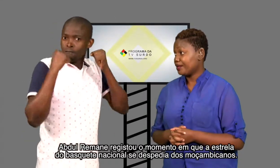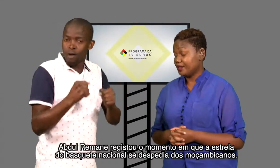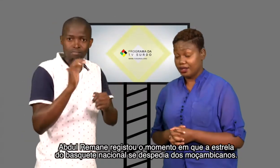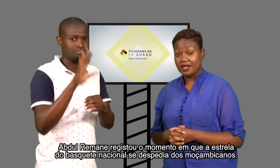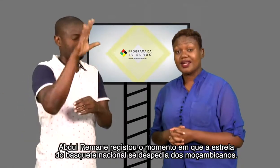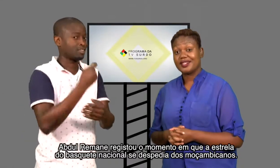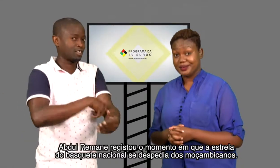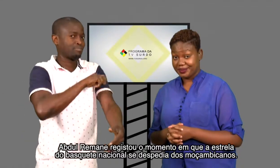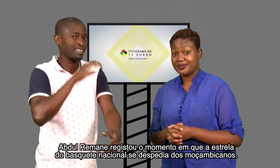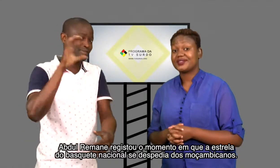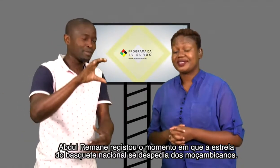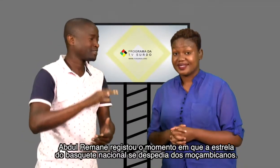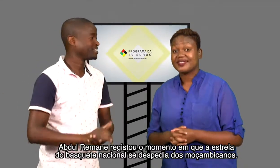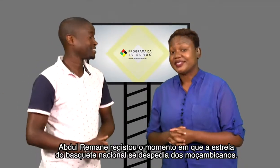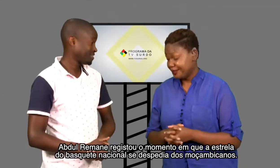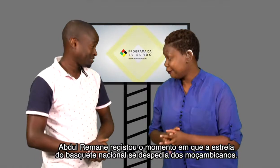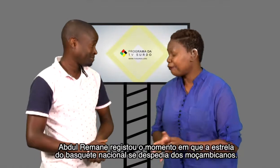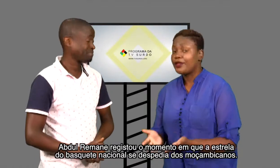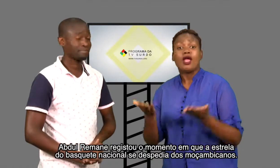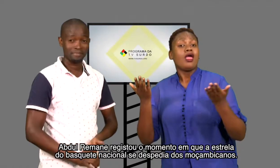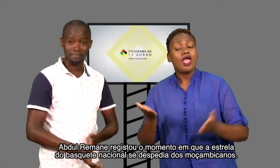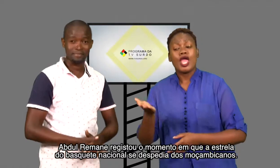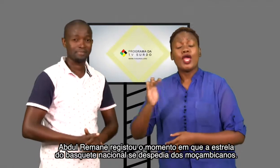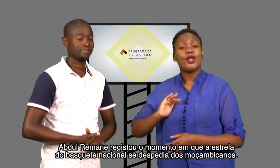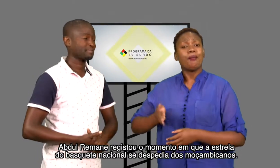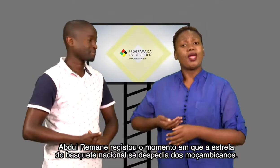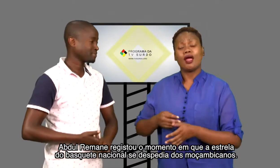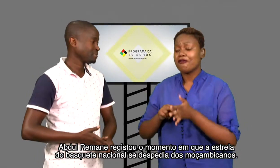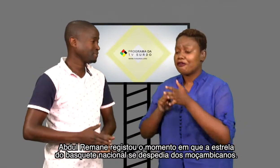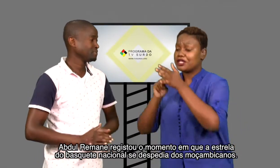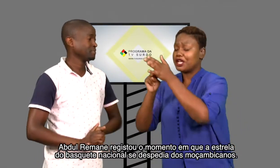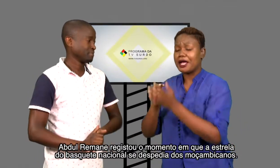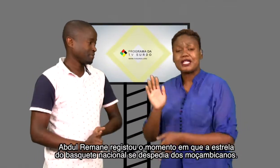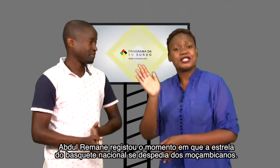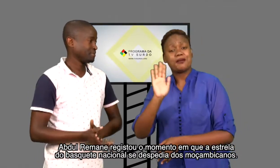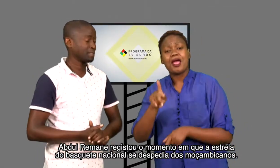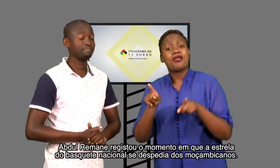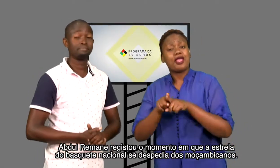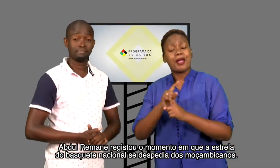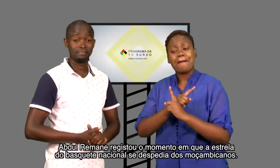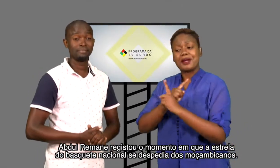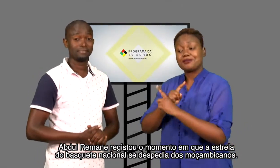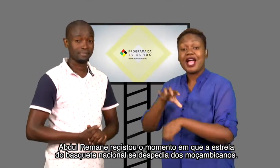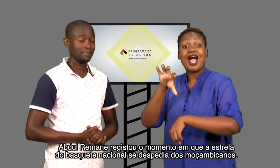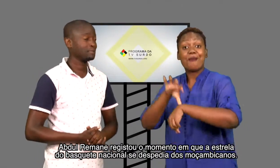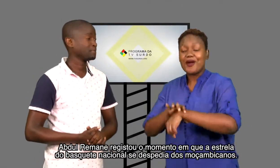Abdul Rahmani registrou o momento em que a estrela do basquete nacional se despedia dos